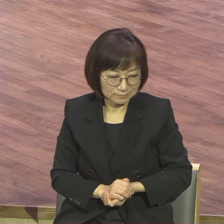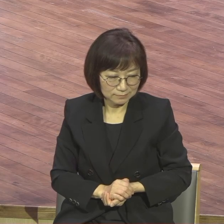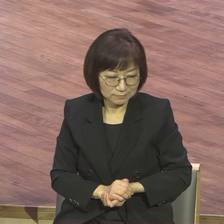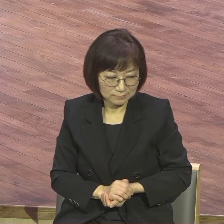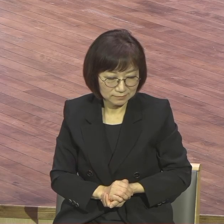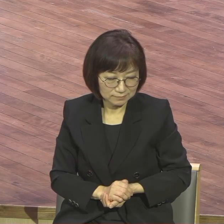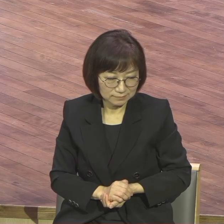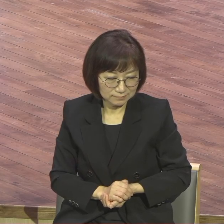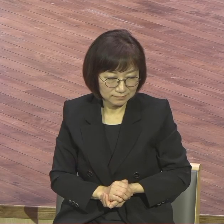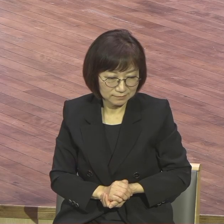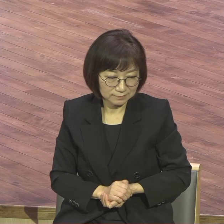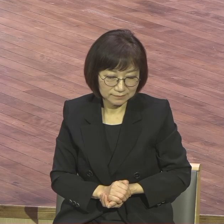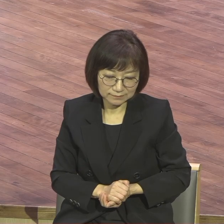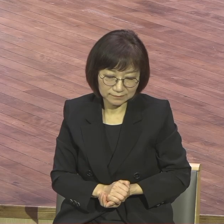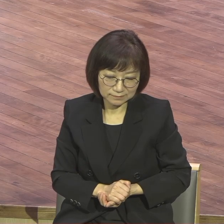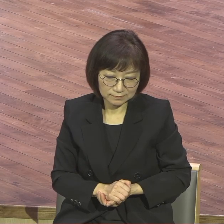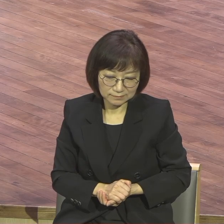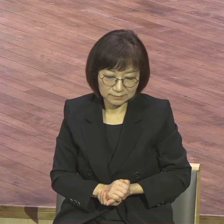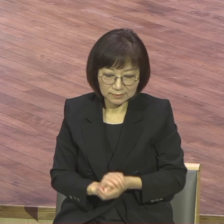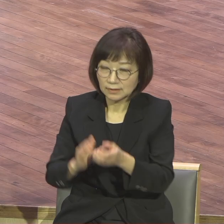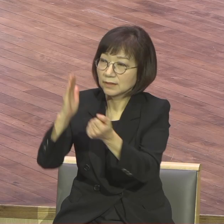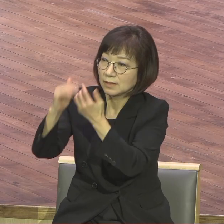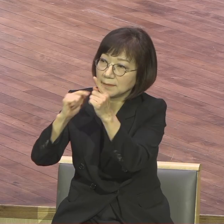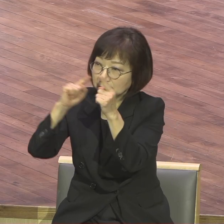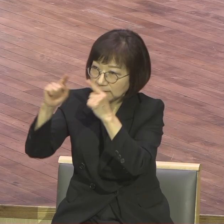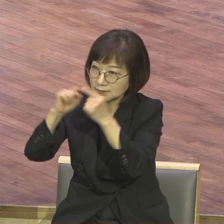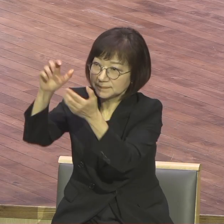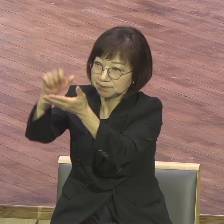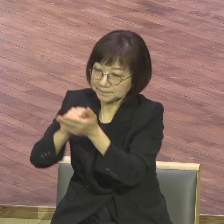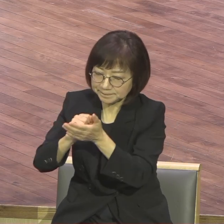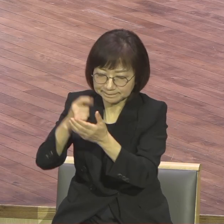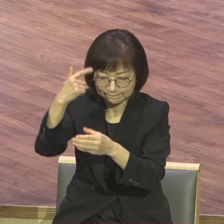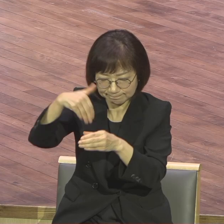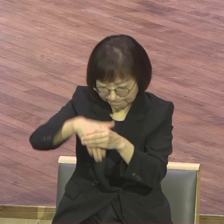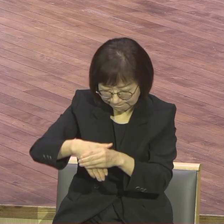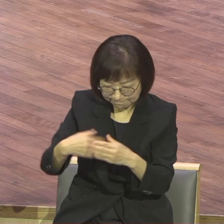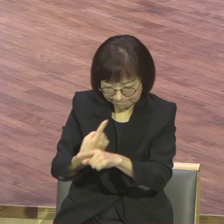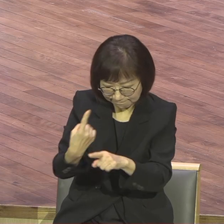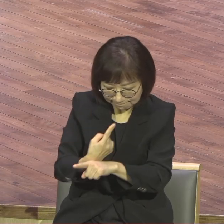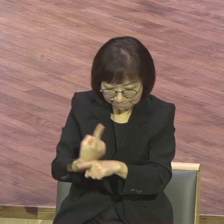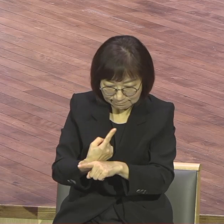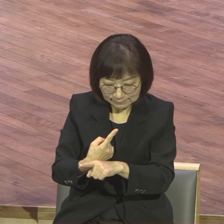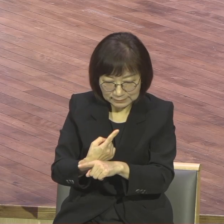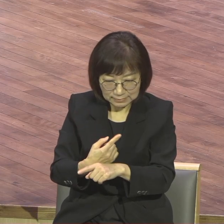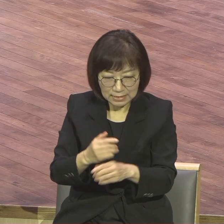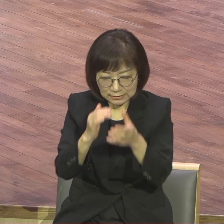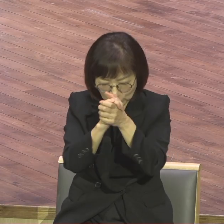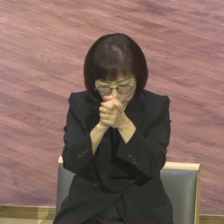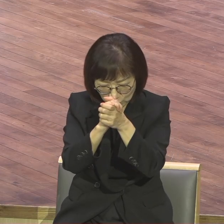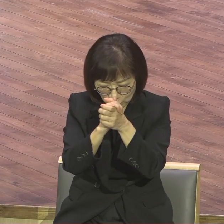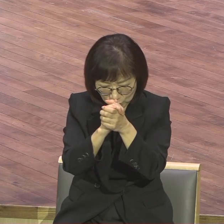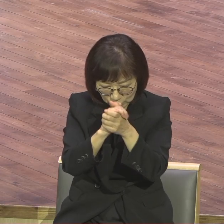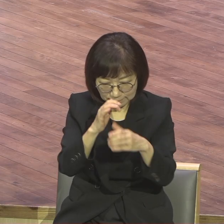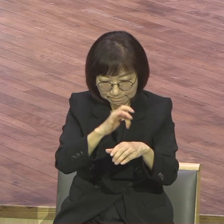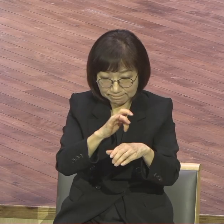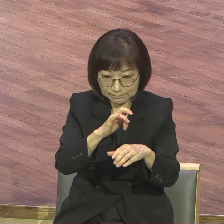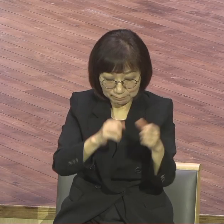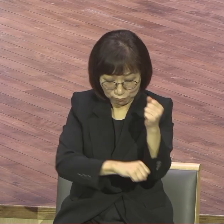그래서 말씀으로 각인치이고 기도로 그냥 뿌리 내리고 정인들 정인된 체험을 하면서 사는 것이 우리의